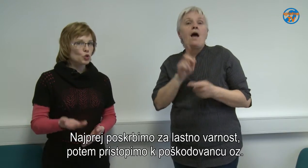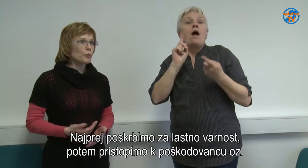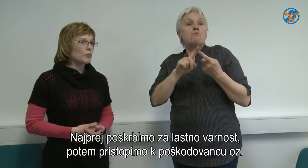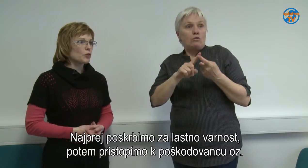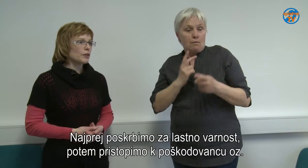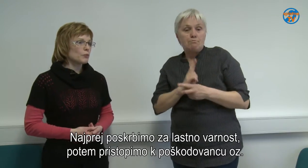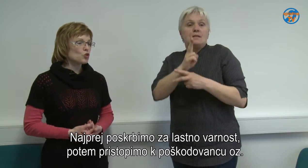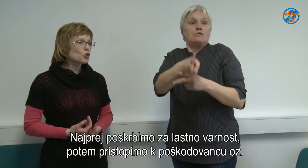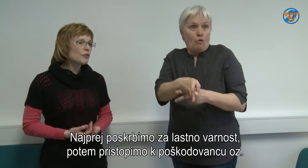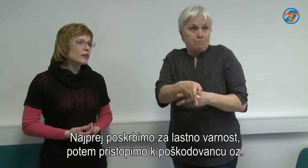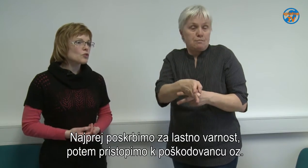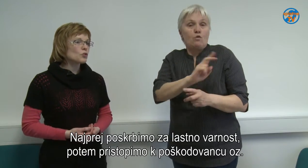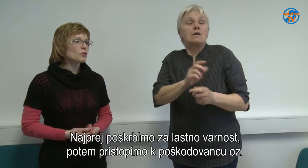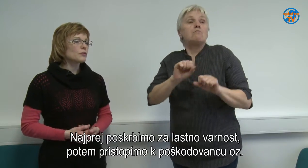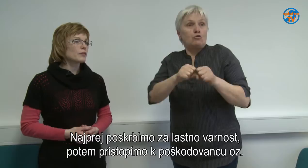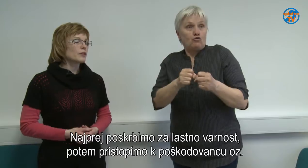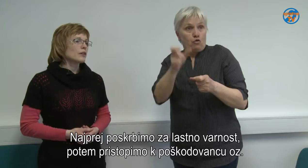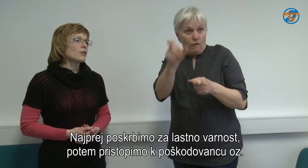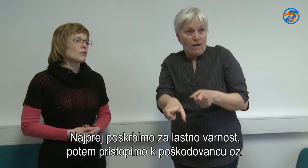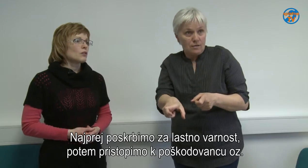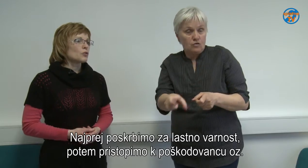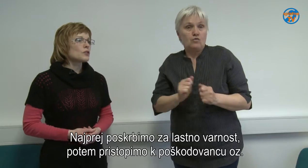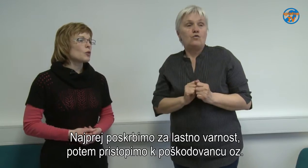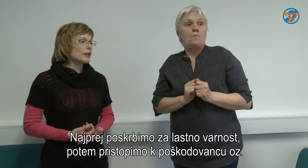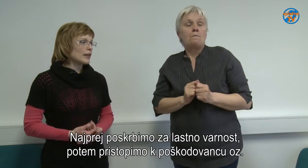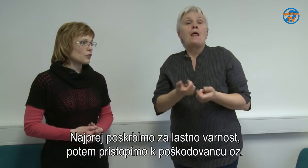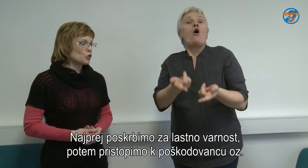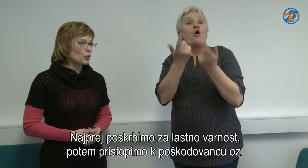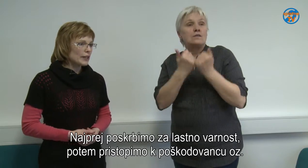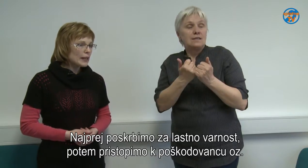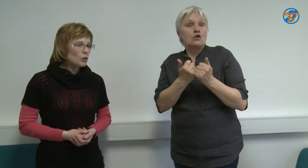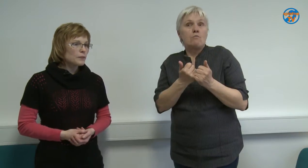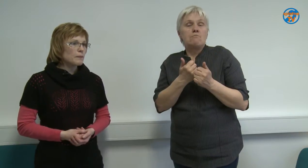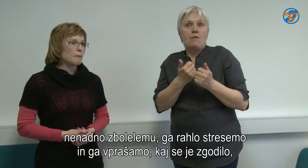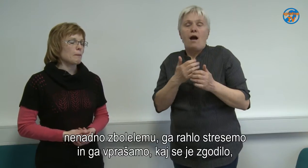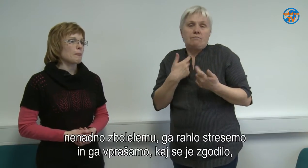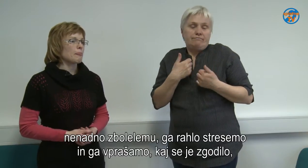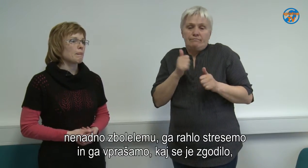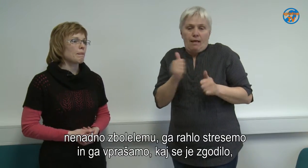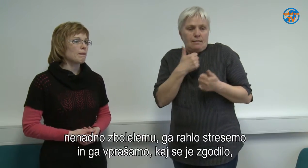Potem pristopimo k poškodovancu oziroma nenadno zbolelemo.